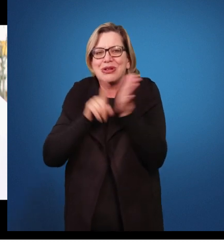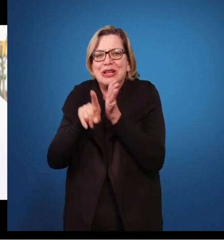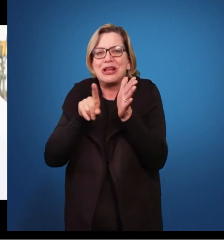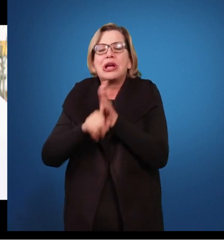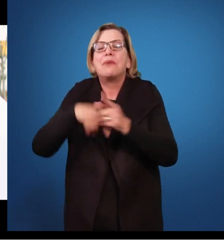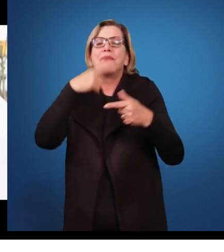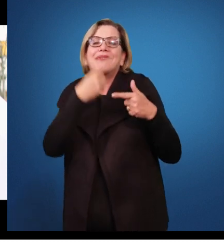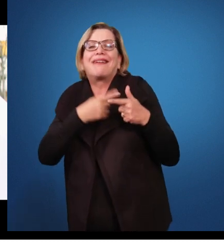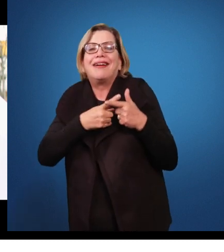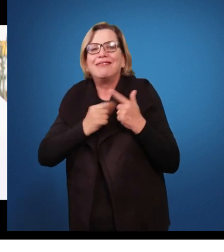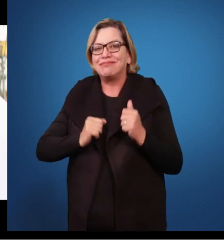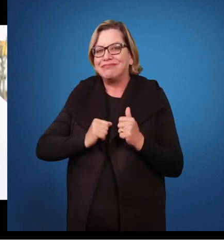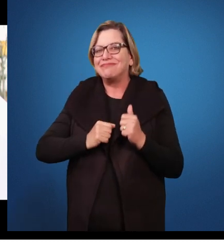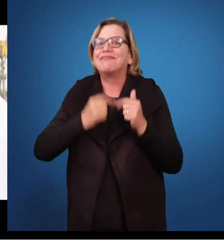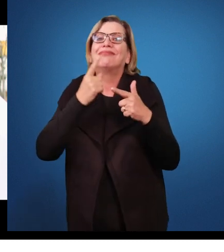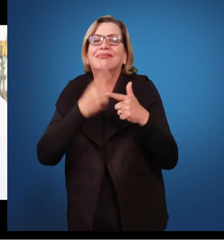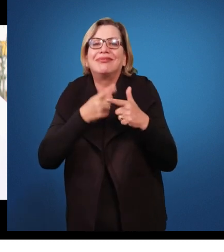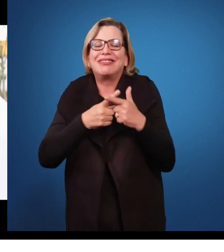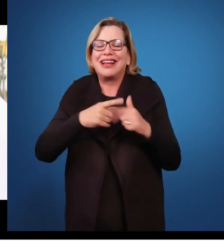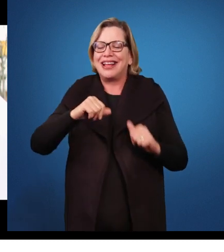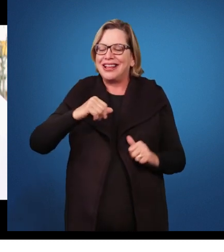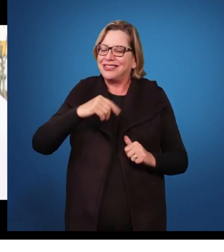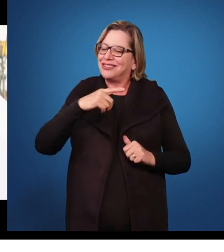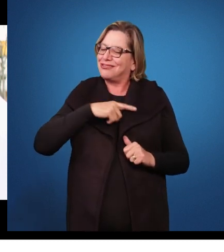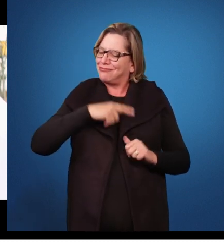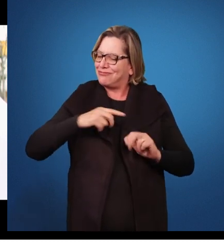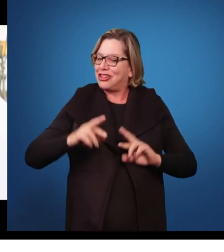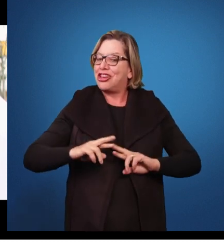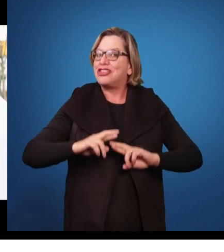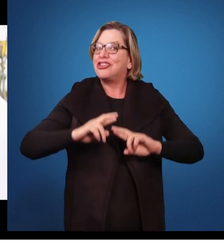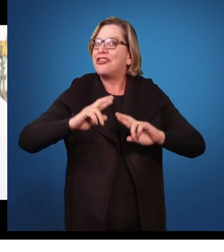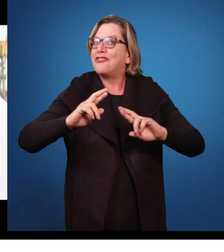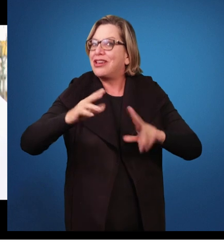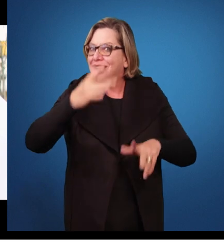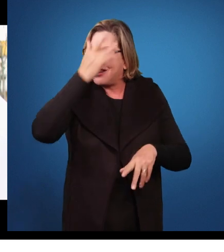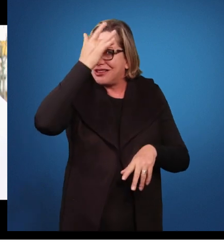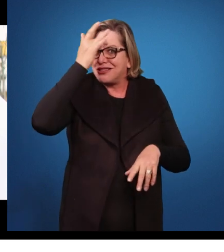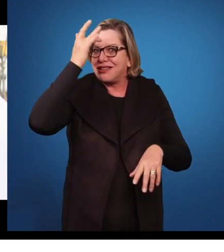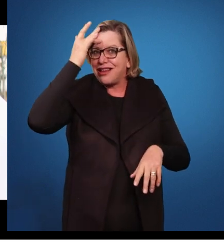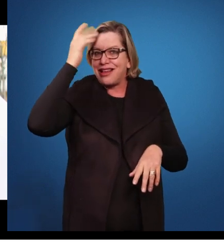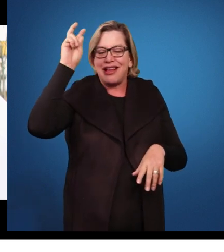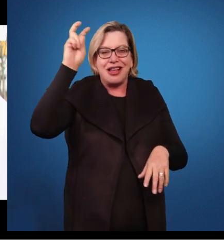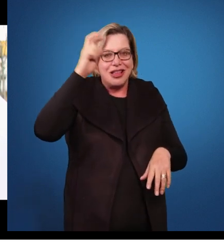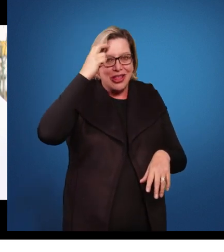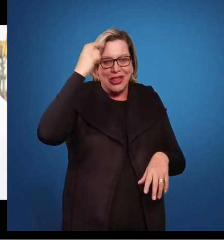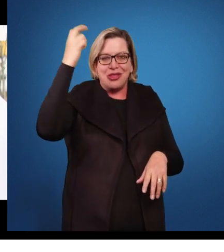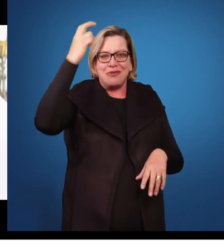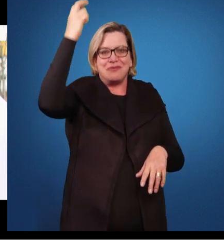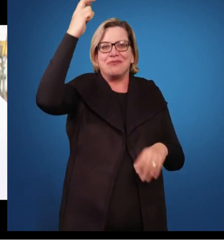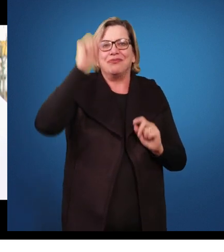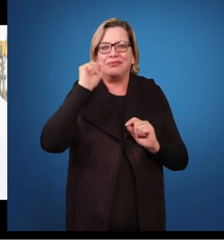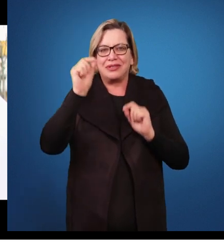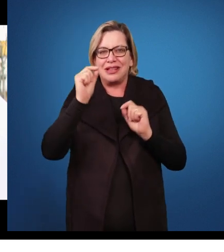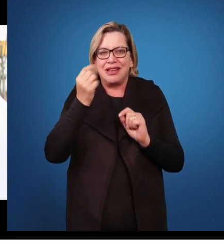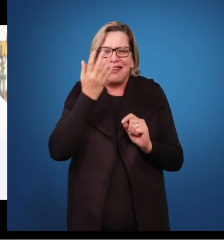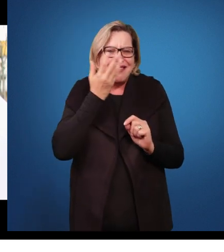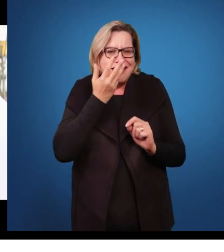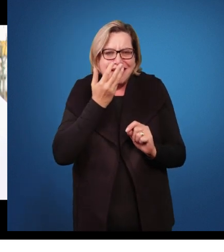tudo, nós temos algumas diferenças dos porquês dessas crianças, né? As crianças que apresentam altas